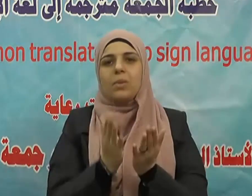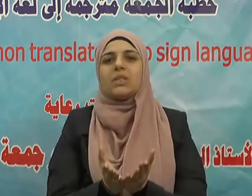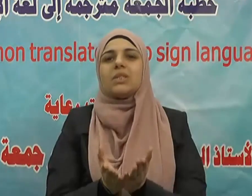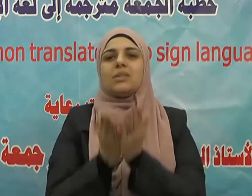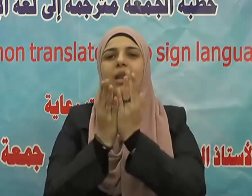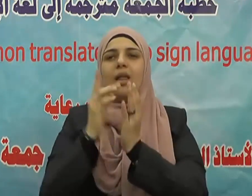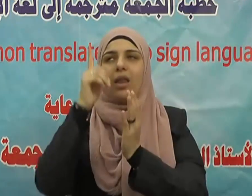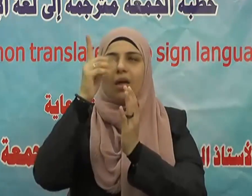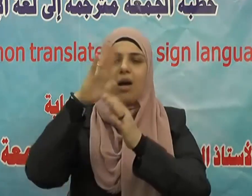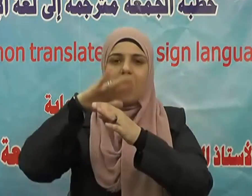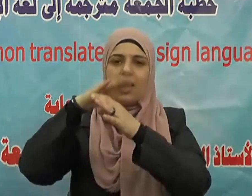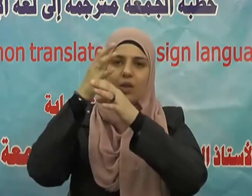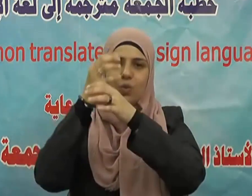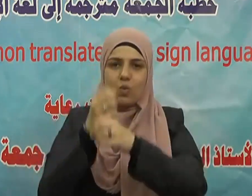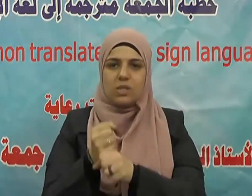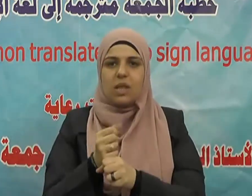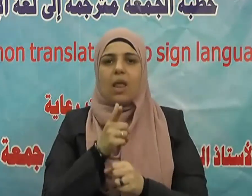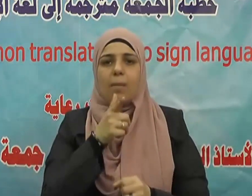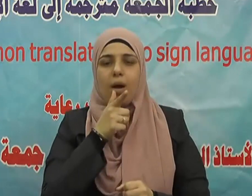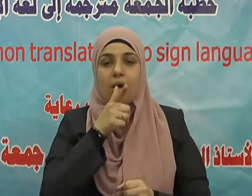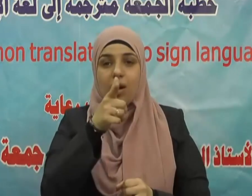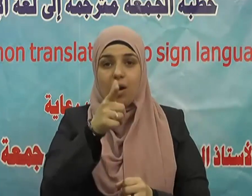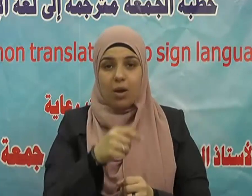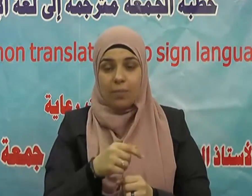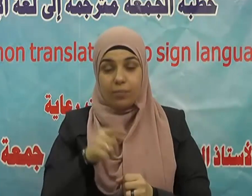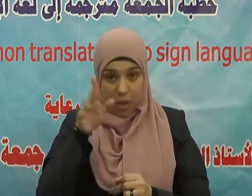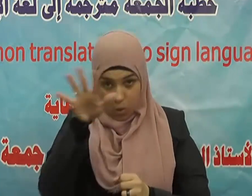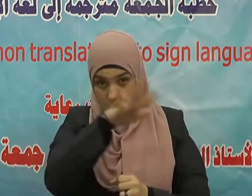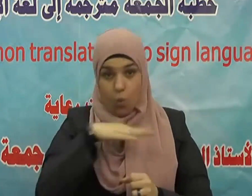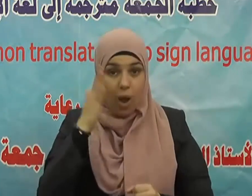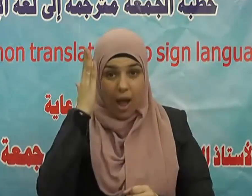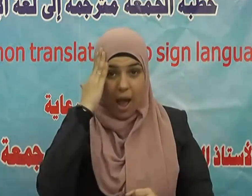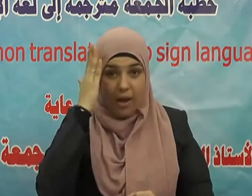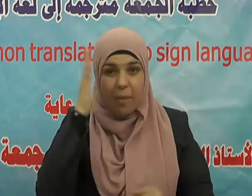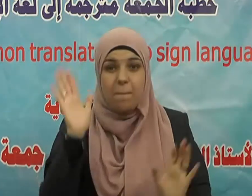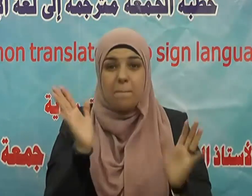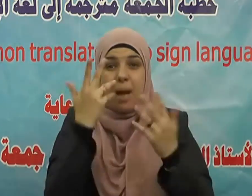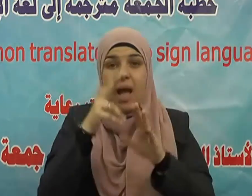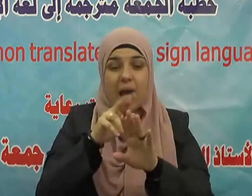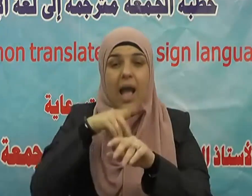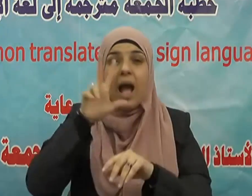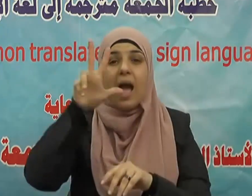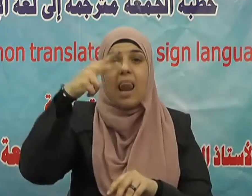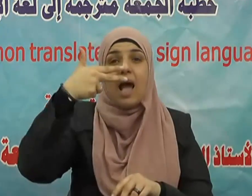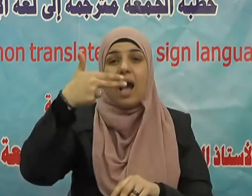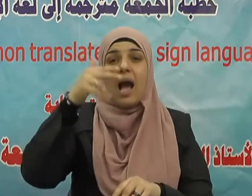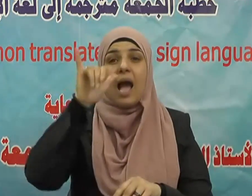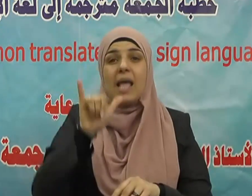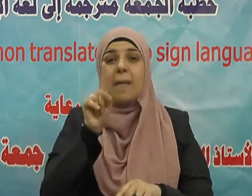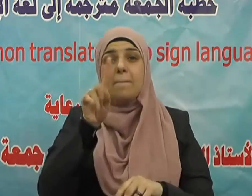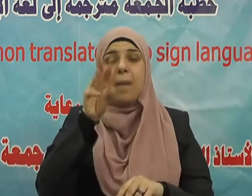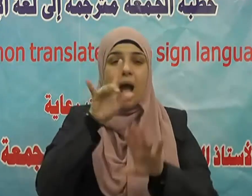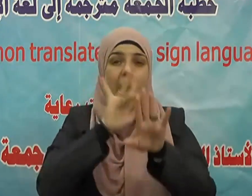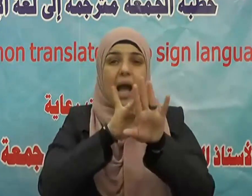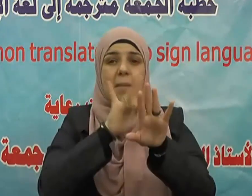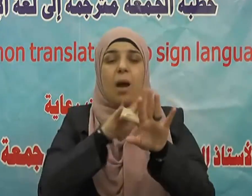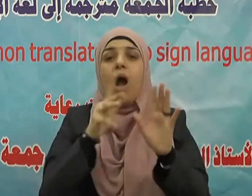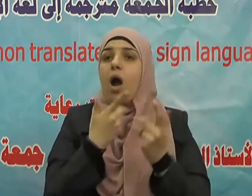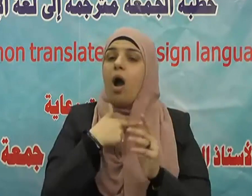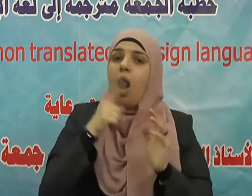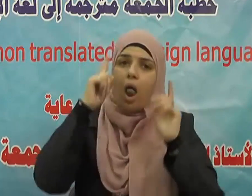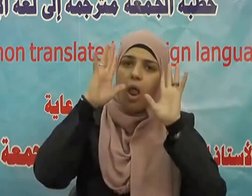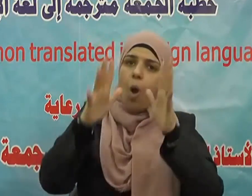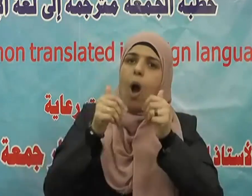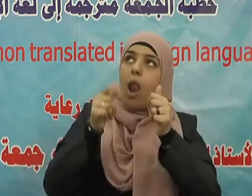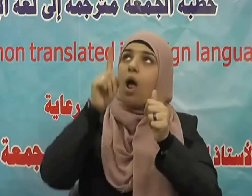يا أمير المؤمنين لا أعود إليه فلو حرص كل منا على التثبت والتبين قبل